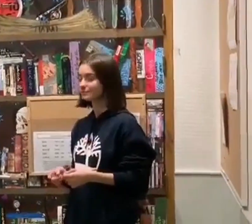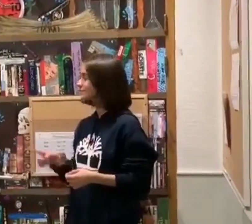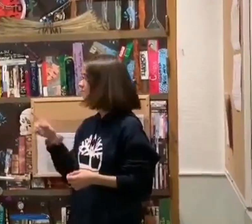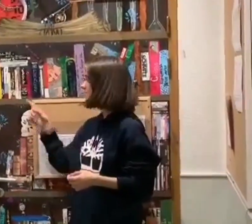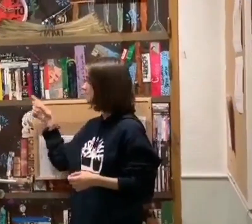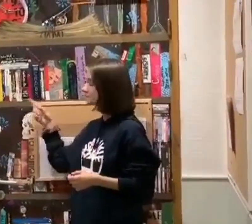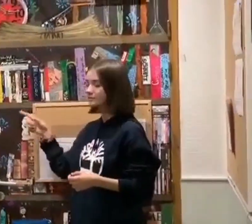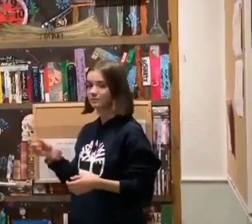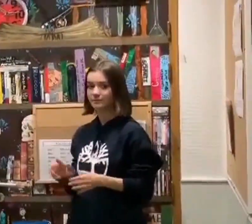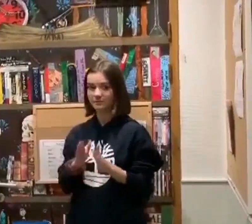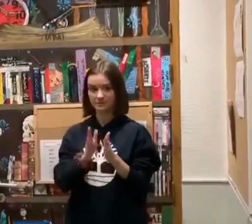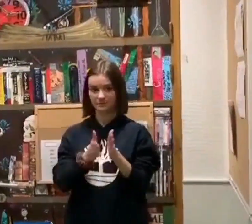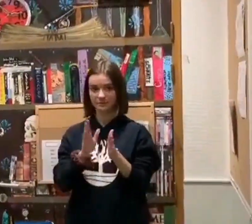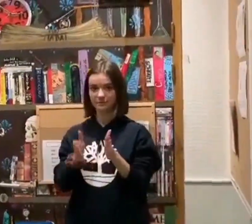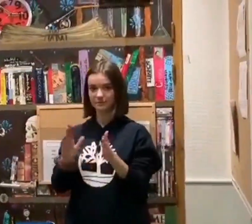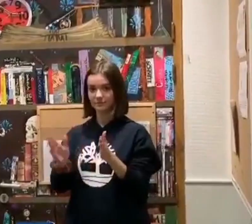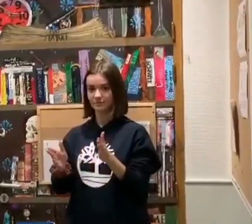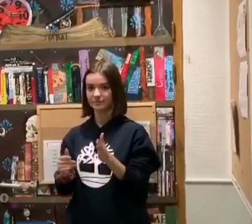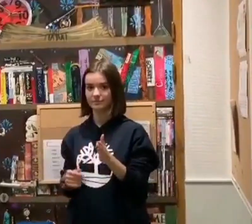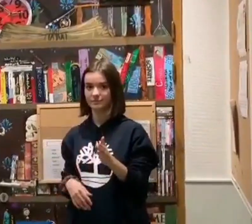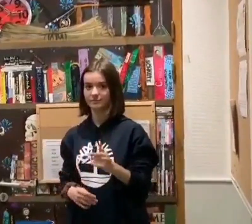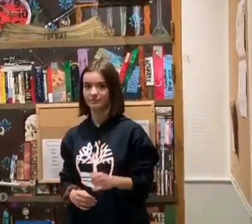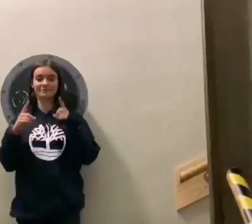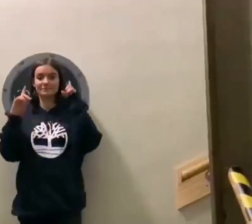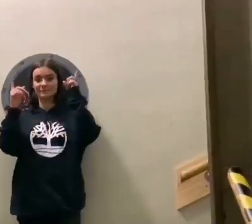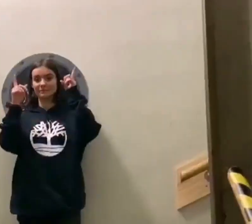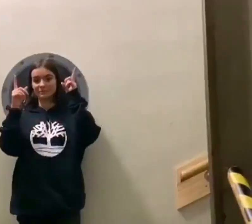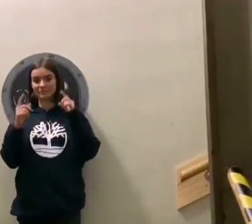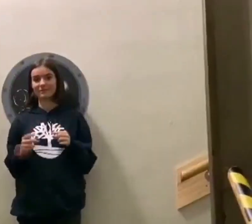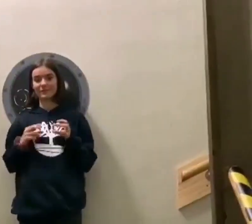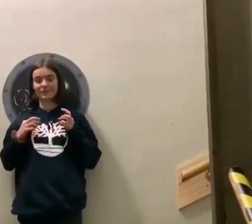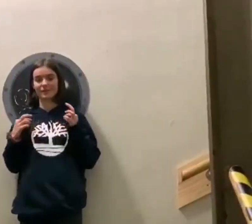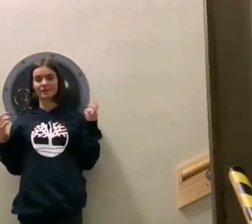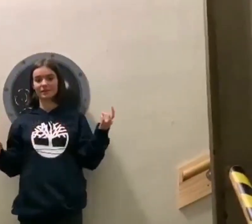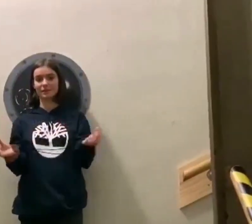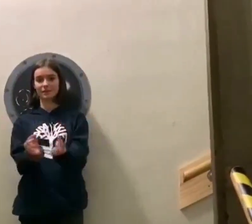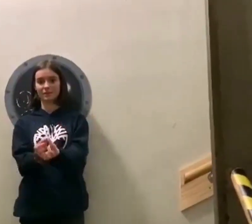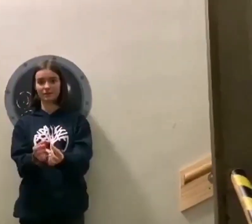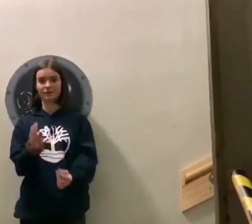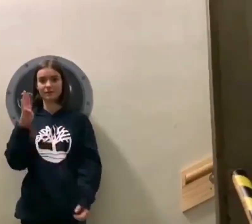le CDI, ainsi qu'à l'étage Belle-Donne, les salles B,